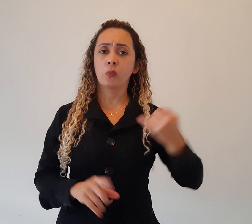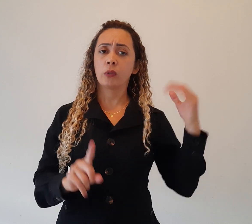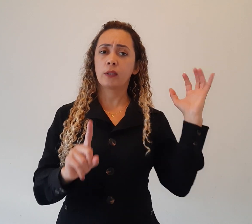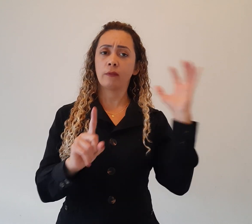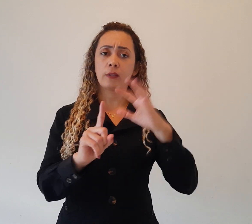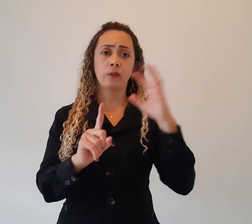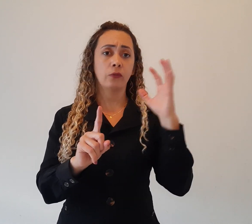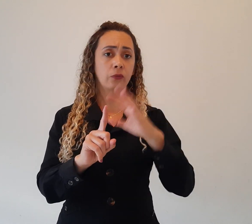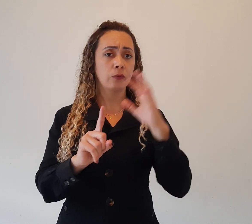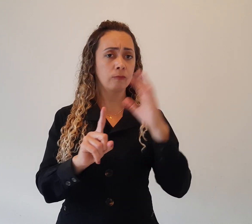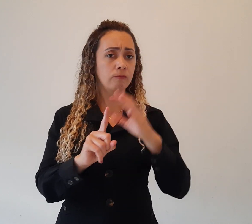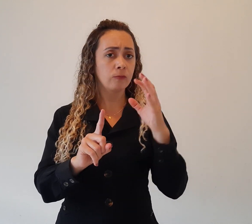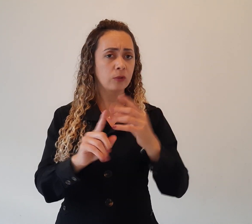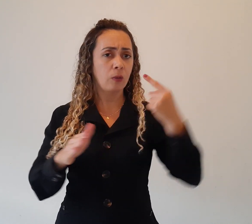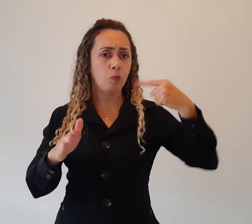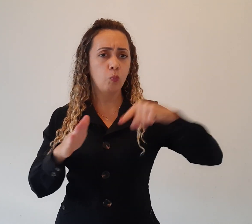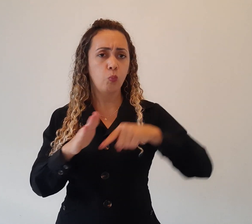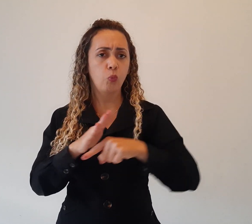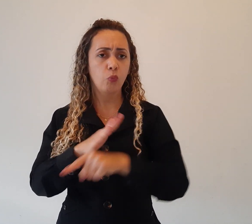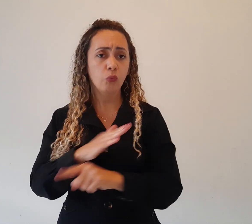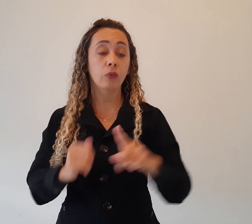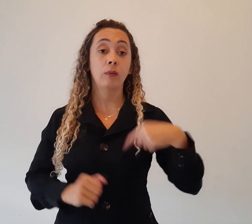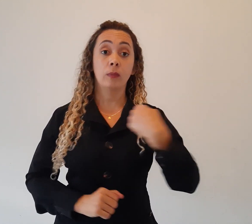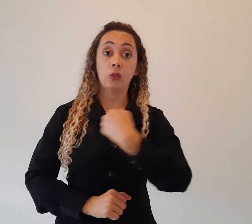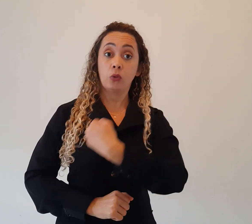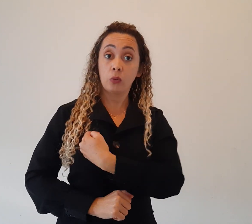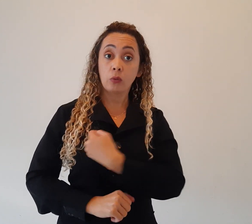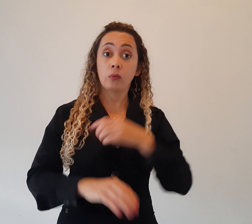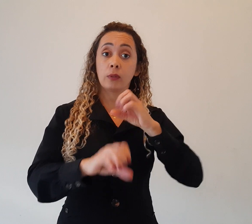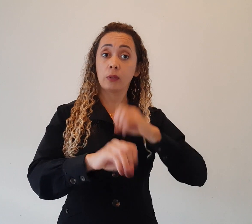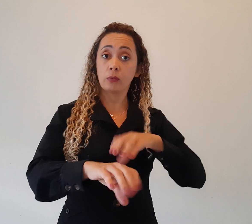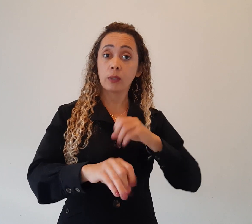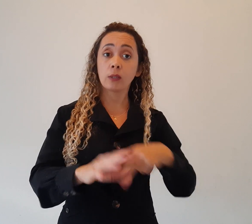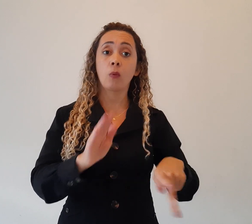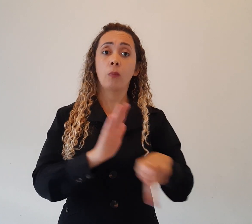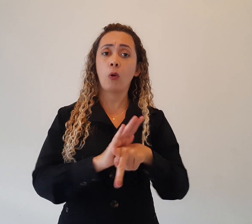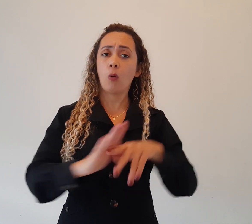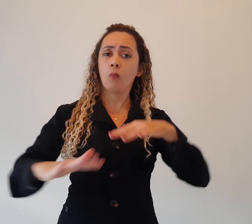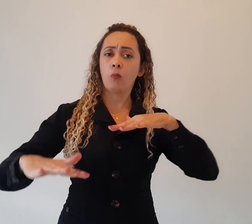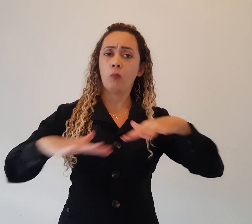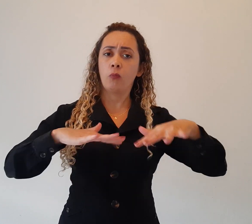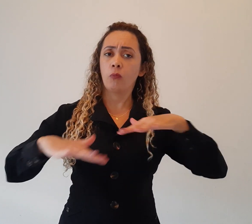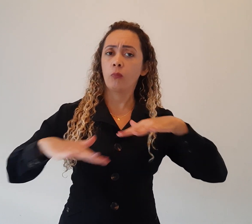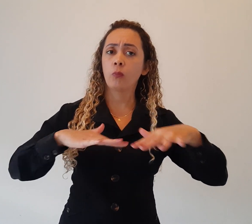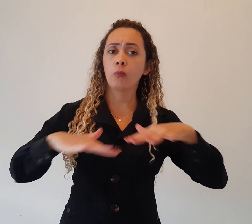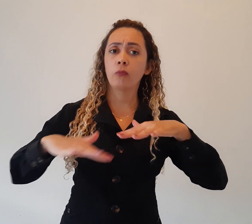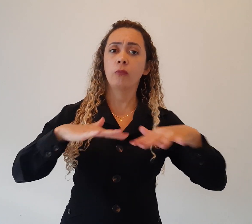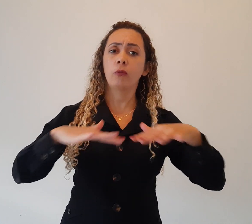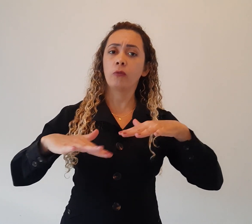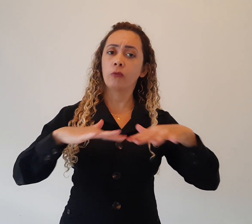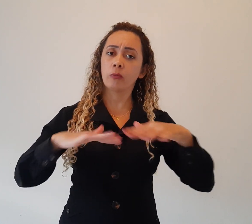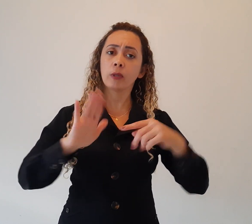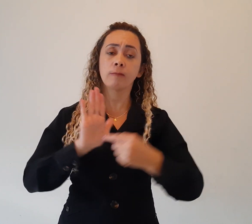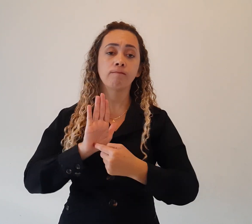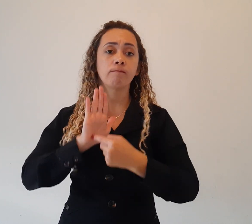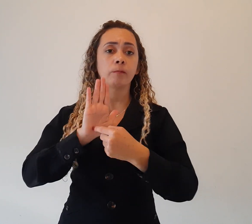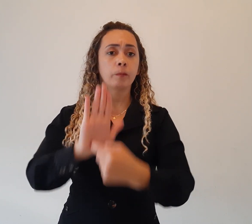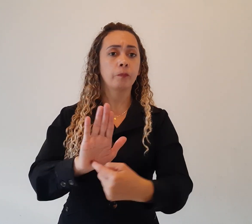educação. Sobretudo, através de um documento chamado Rácio Estudial, que determinava a educação, como seria a